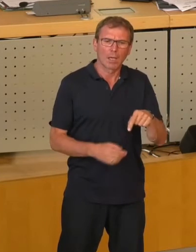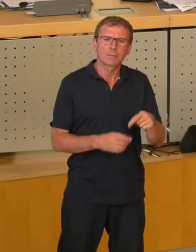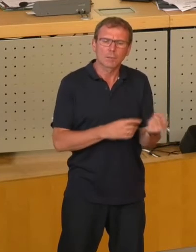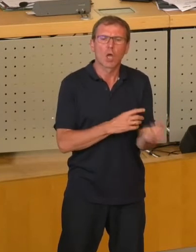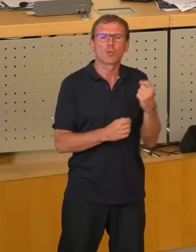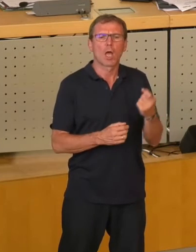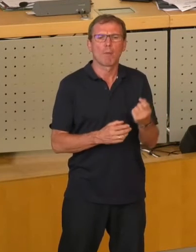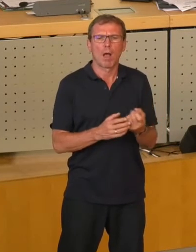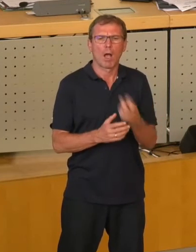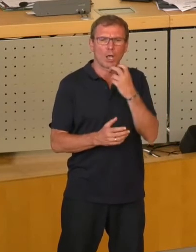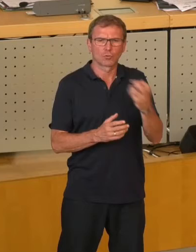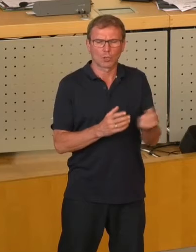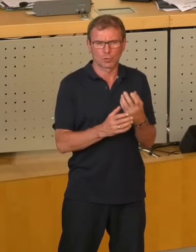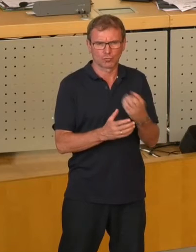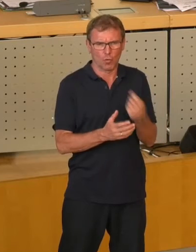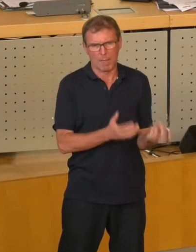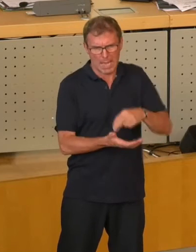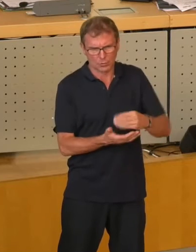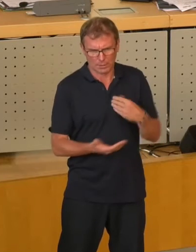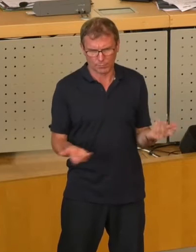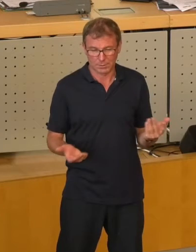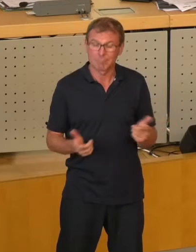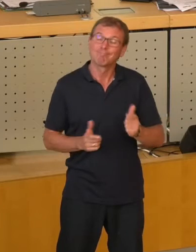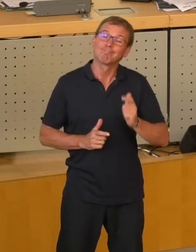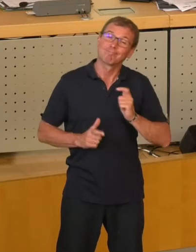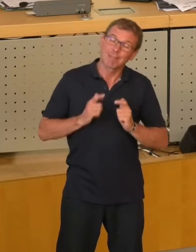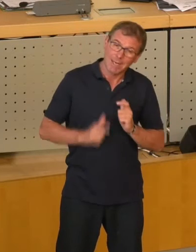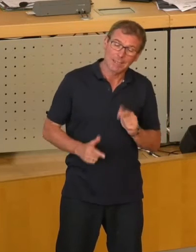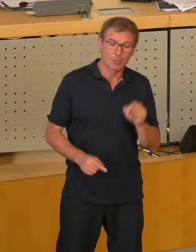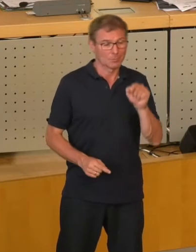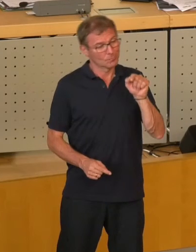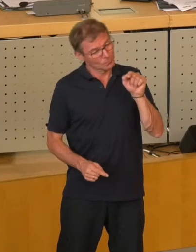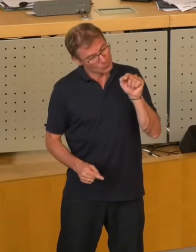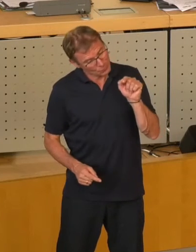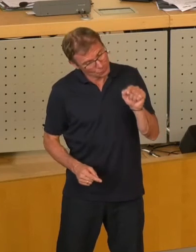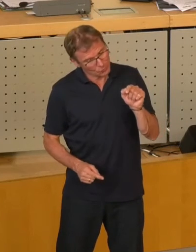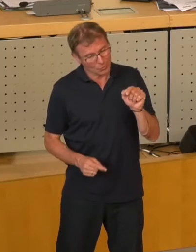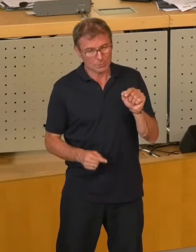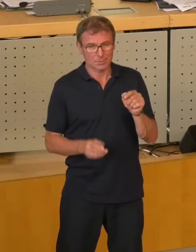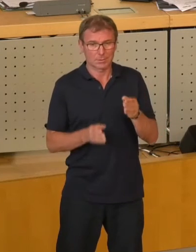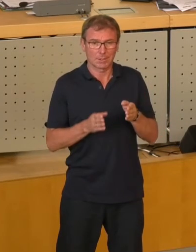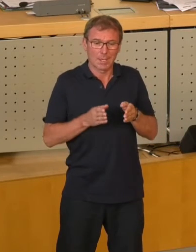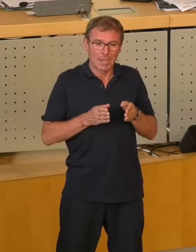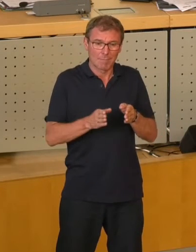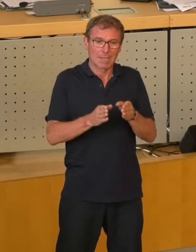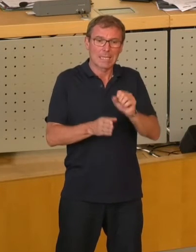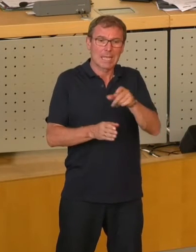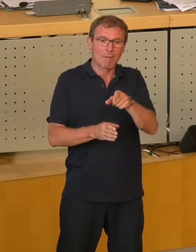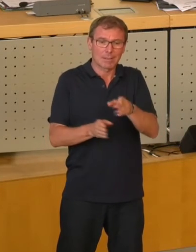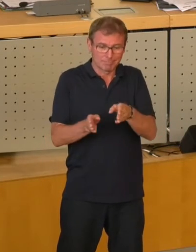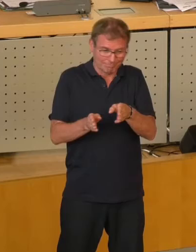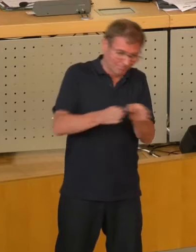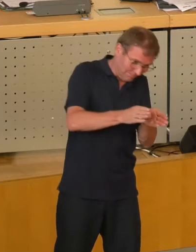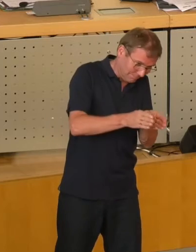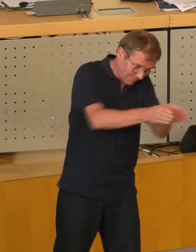erzeugten Strom hergestellt wird. Leider sind dort die Weichen bei der Drehwag noch nicht in die